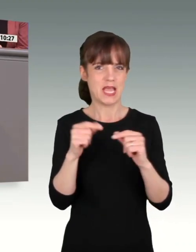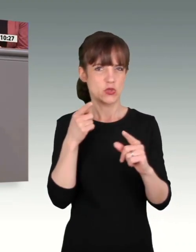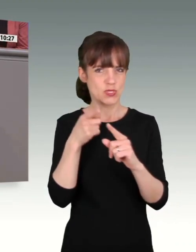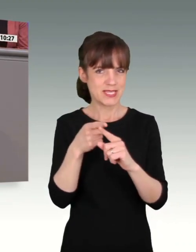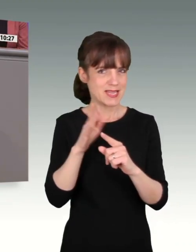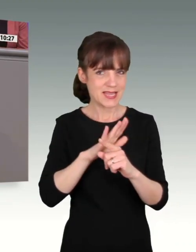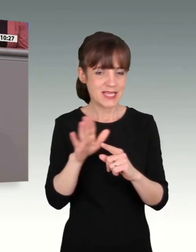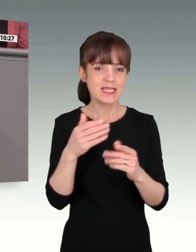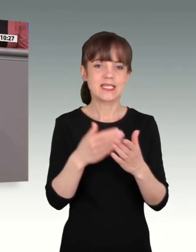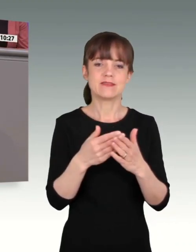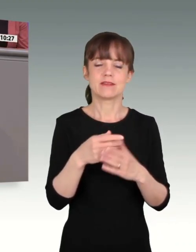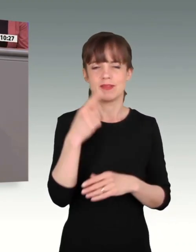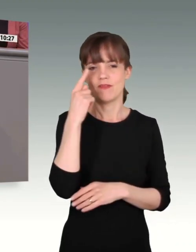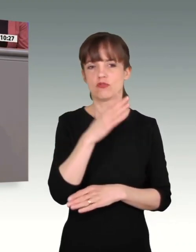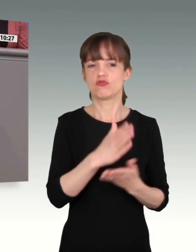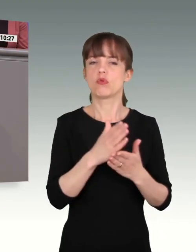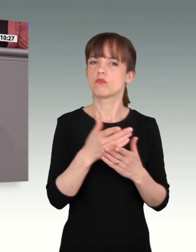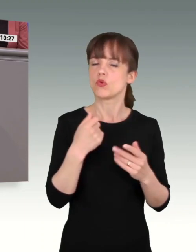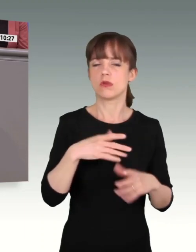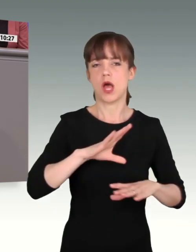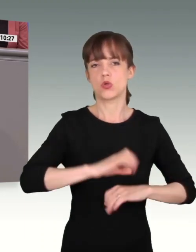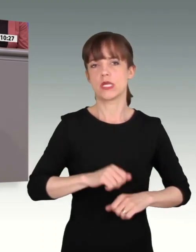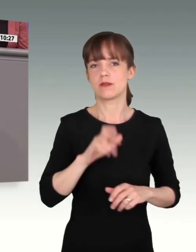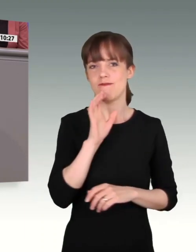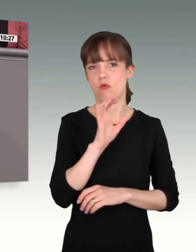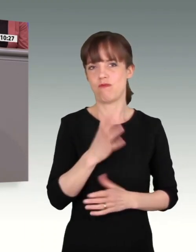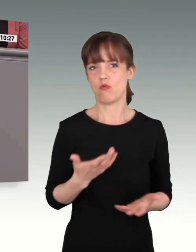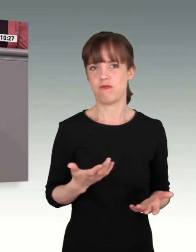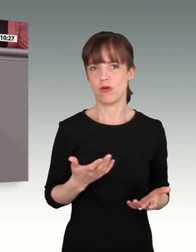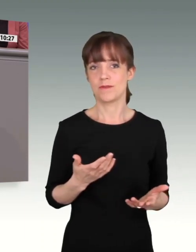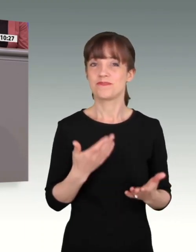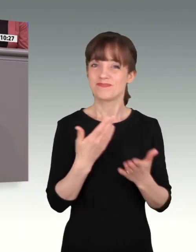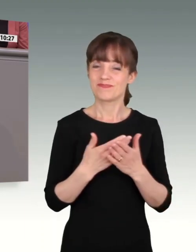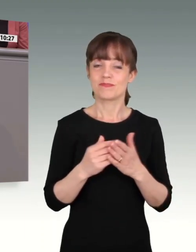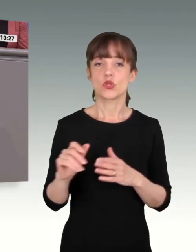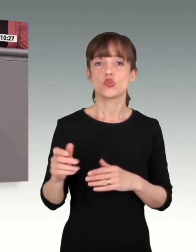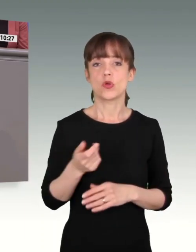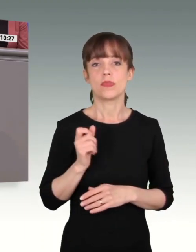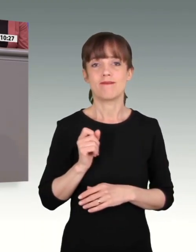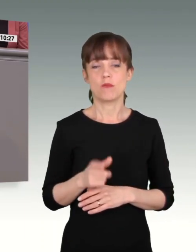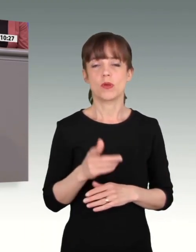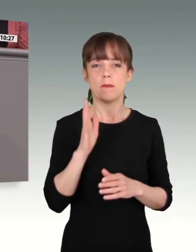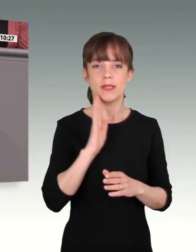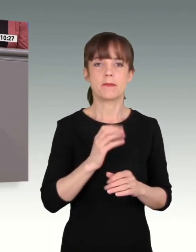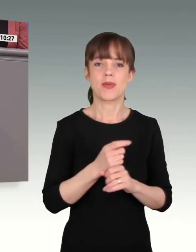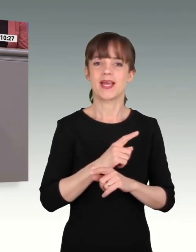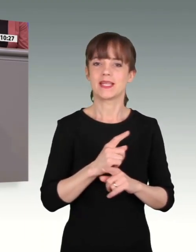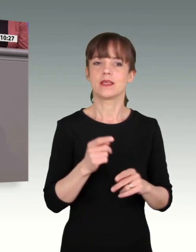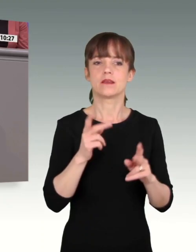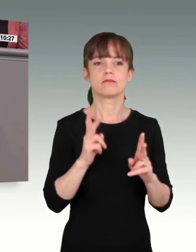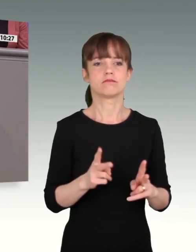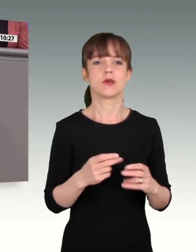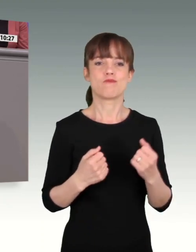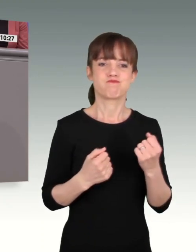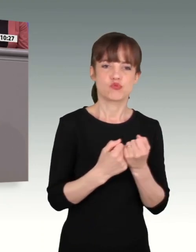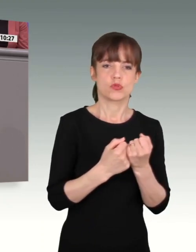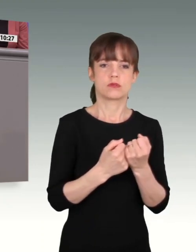werden Sie sich auch diesen Vorwurf gefallen lassen müssen. Machen Sie aus diesem Sondervermögen nicht wirklich einen Booster und